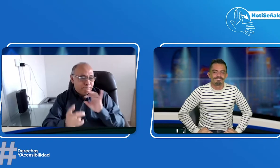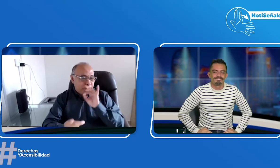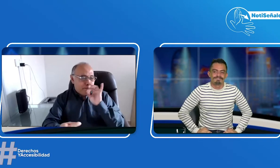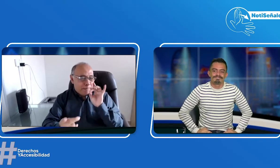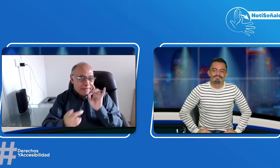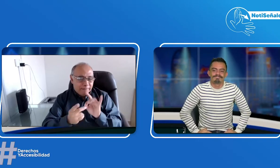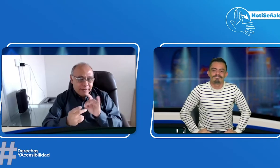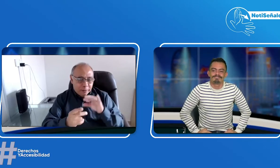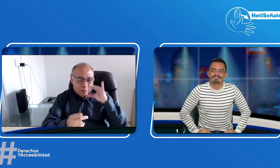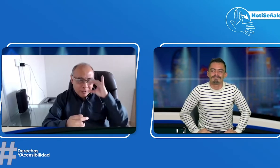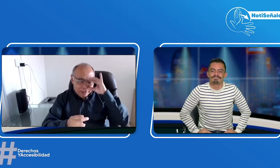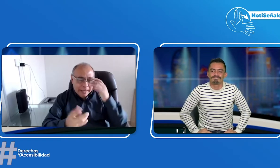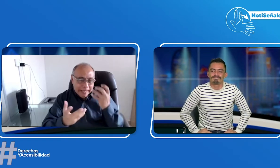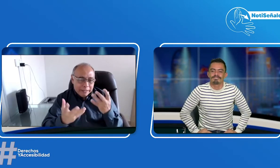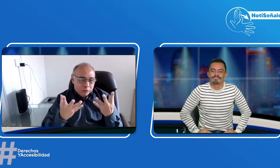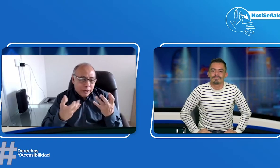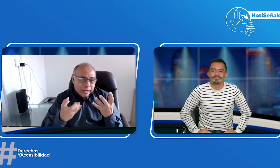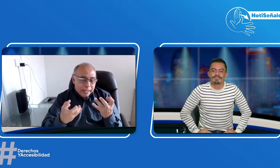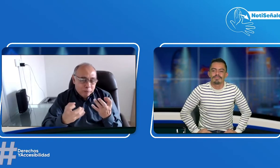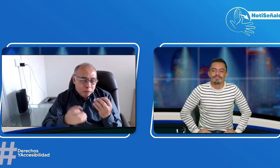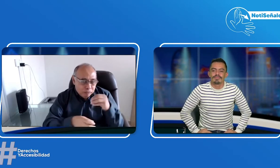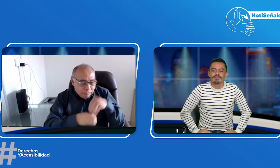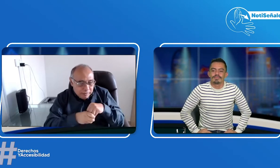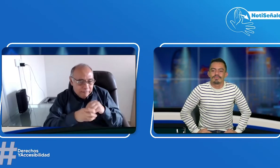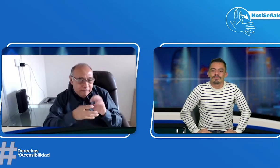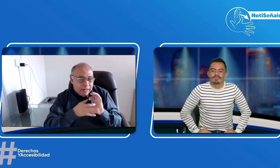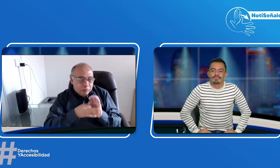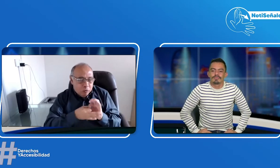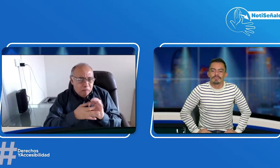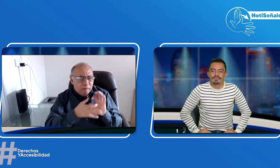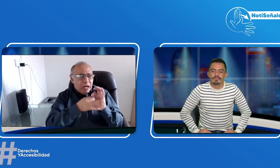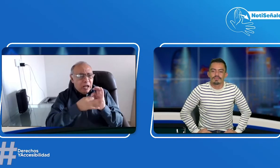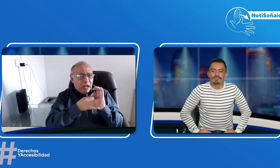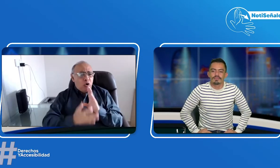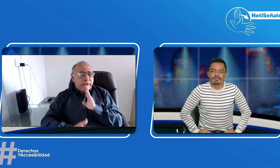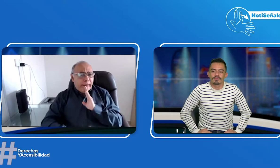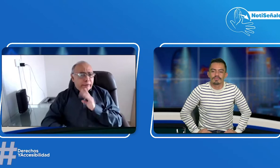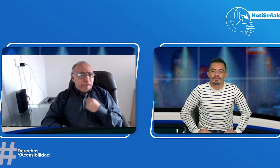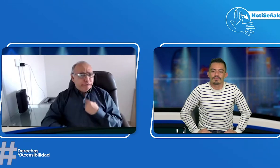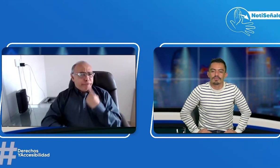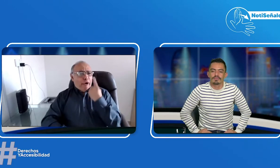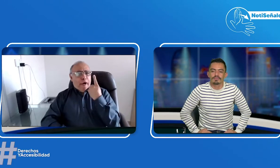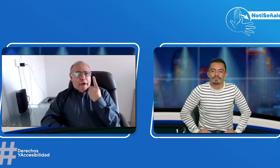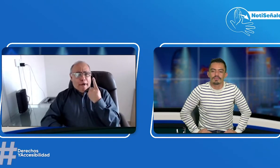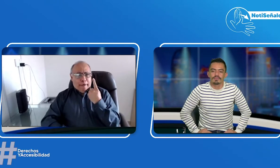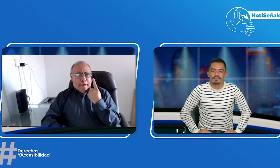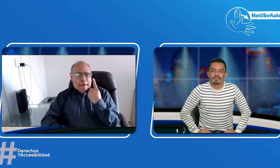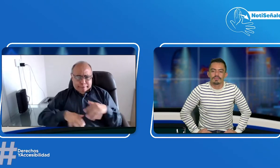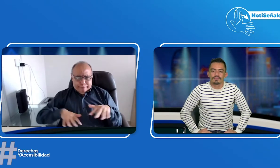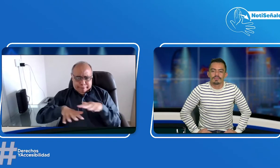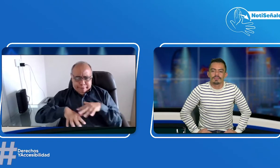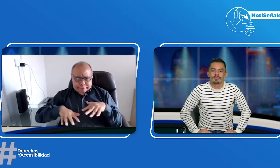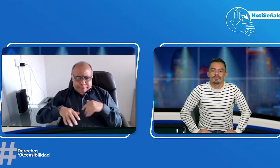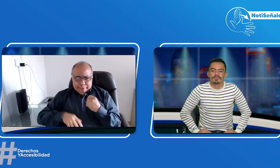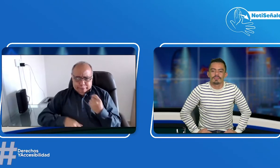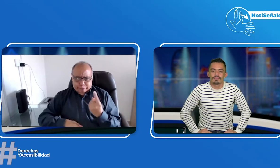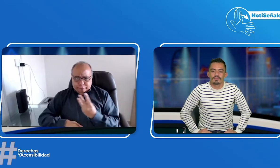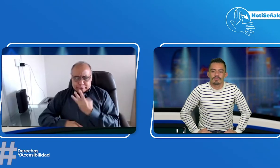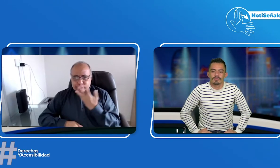sordas. Así es. Perfecto. Perfecto, Diego. Y eso es lo que queremos. Que sea desde FENASCOL porque es que FENASCOL no es Henry